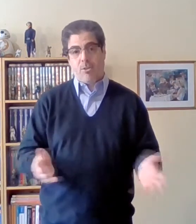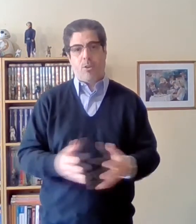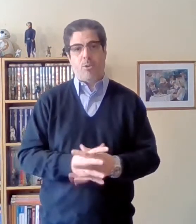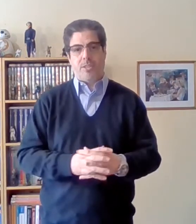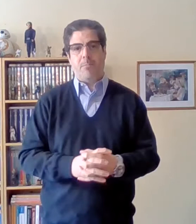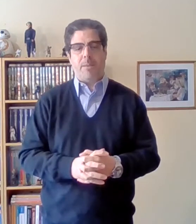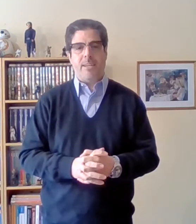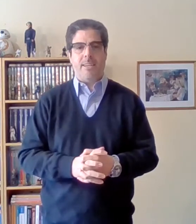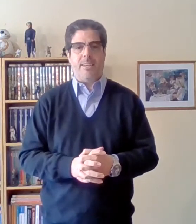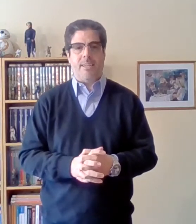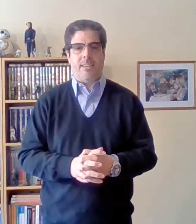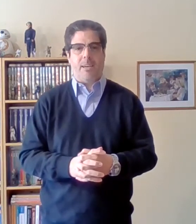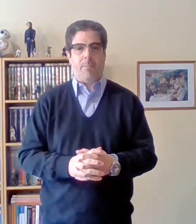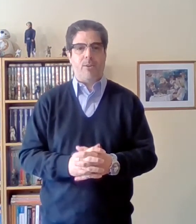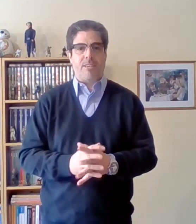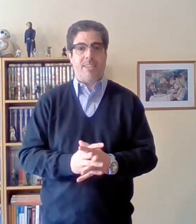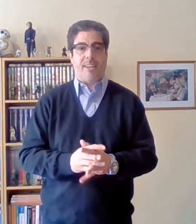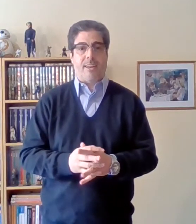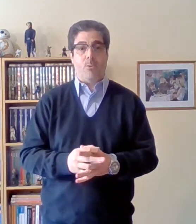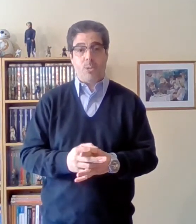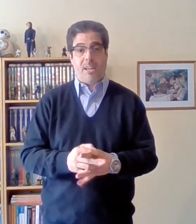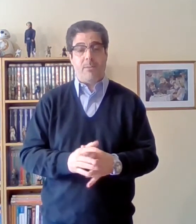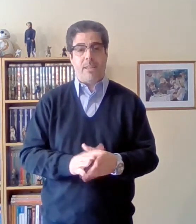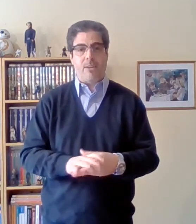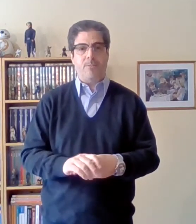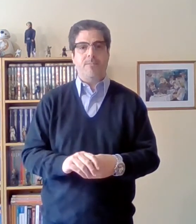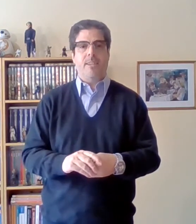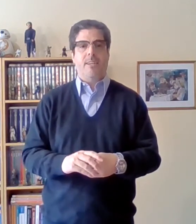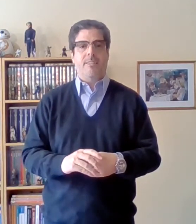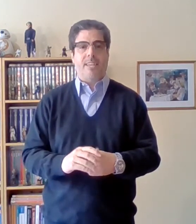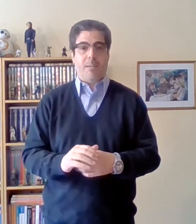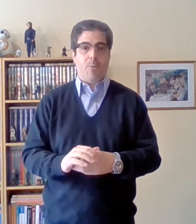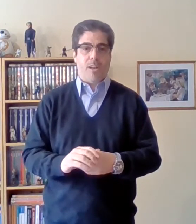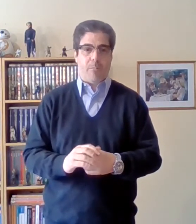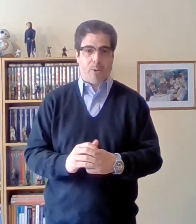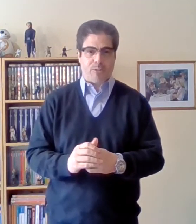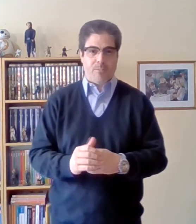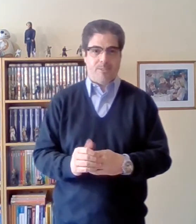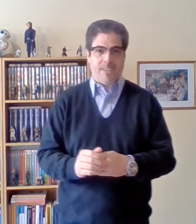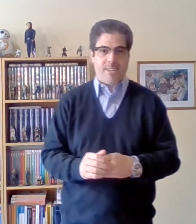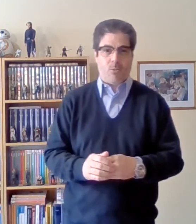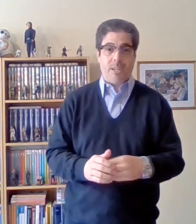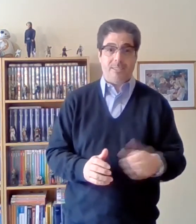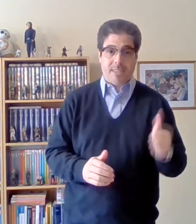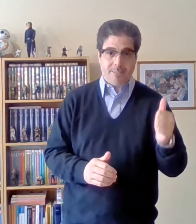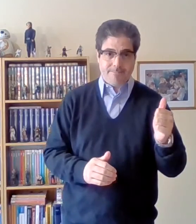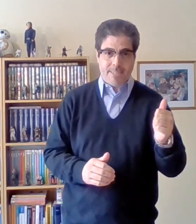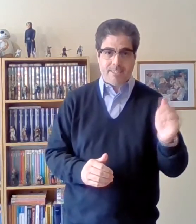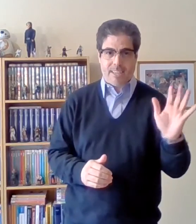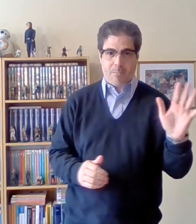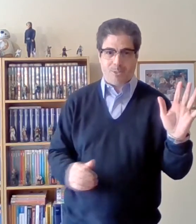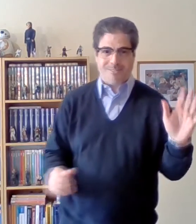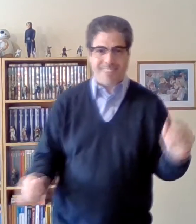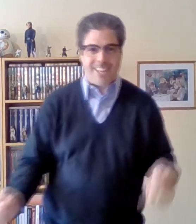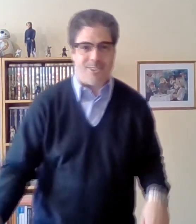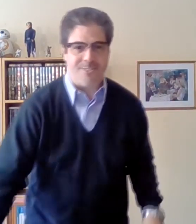como siempre y espero que sea útil el video seguimos en el próximo cuídense y seguimos adiós gracias